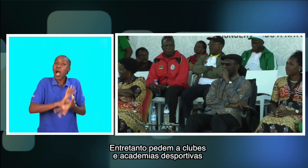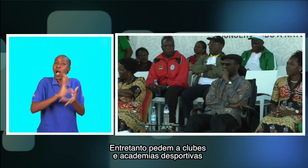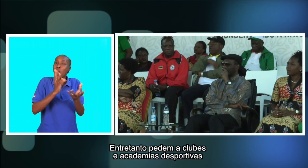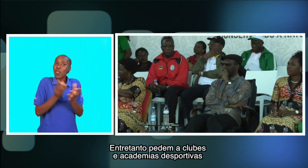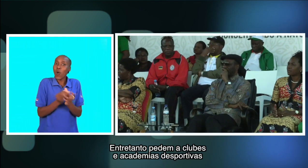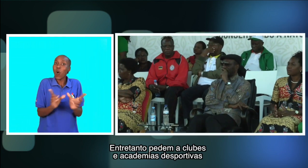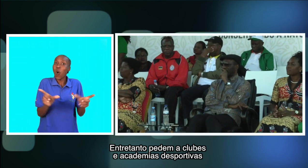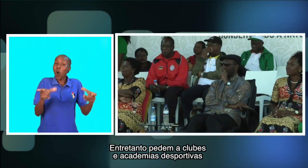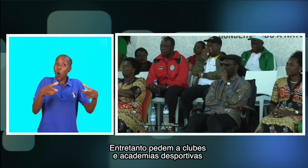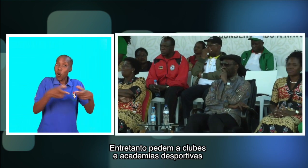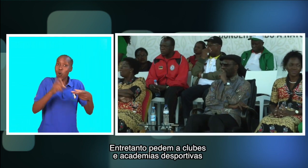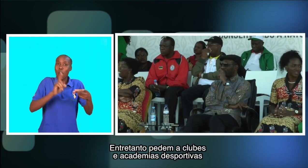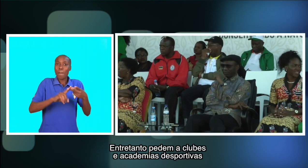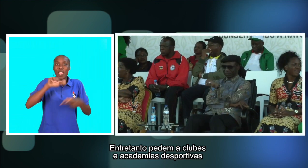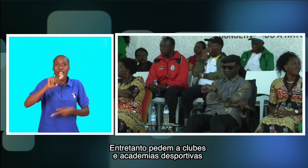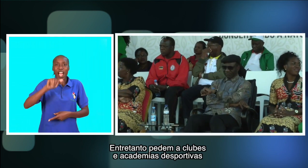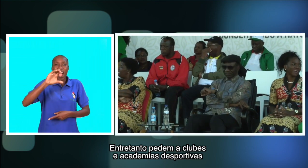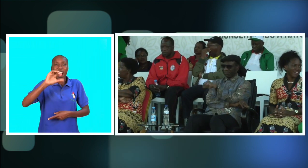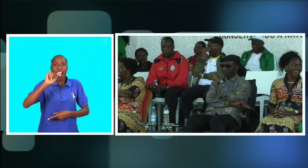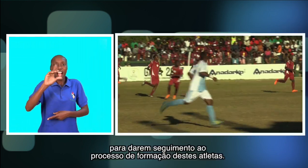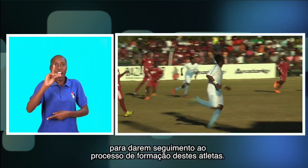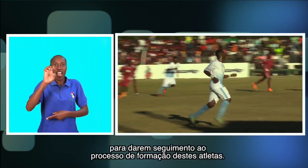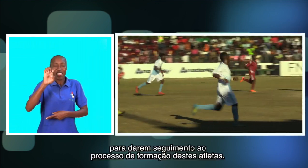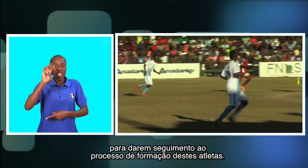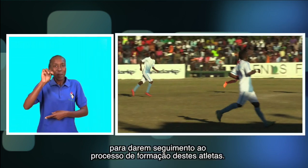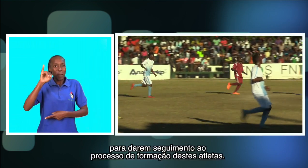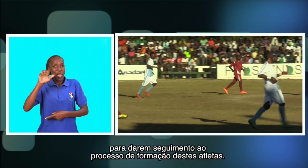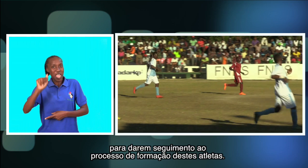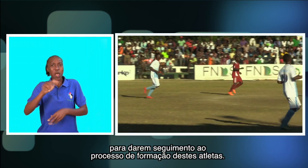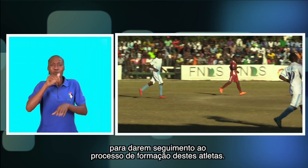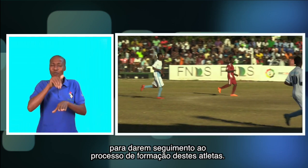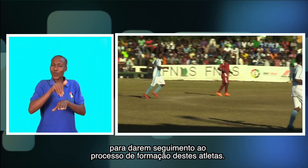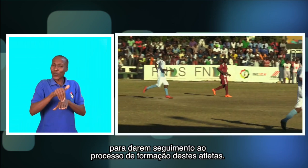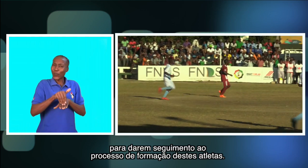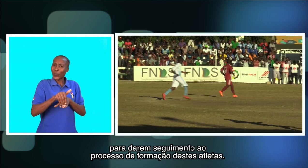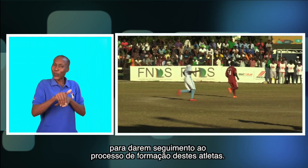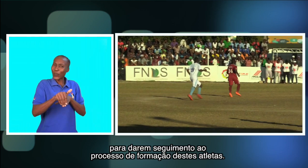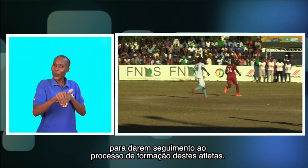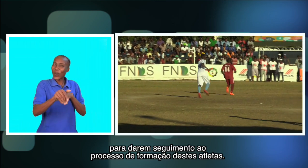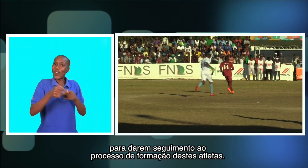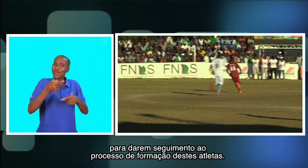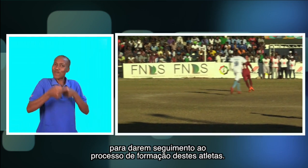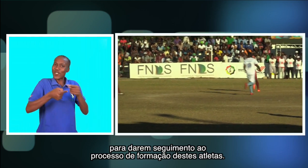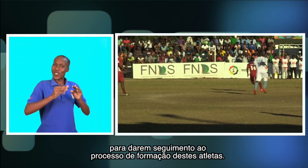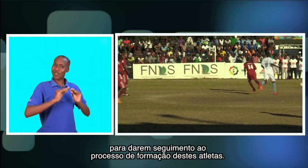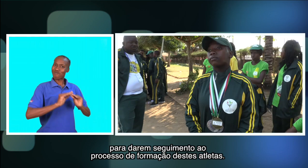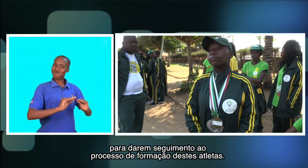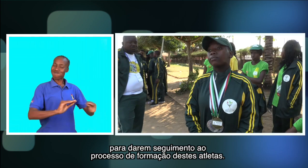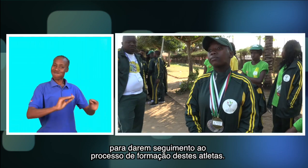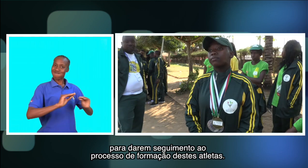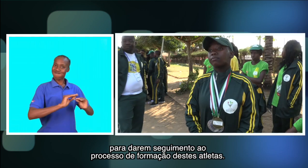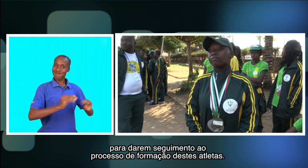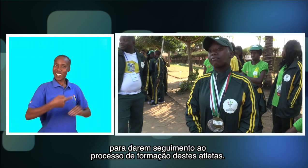clubes e academias desportivas para darem seguimento ao processo de formação destes